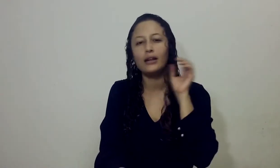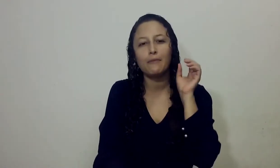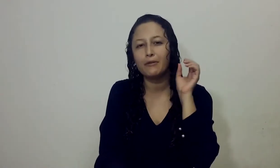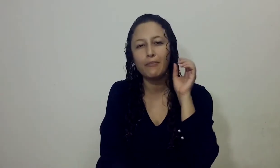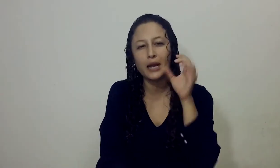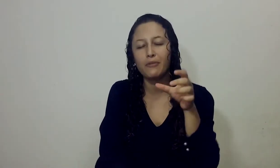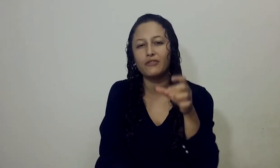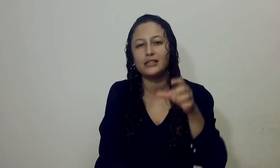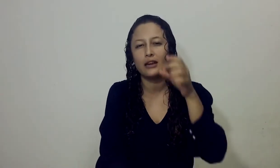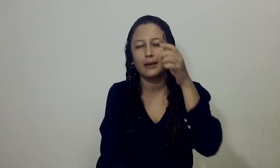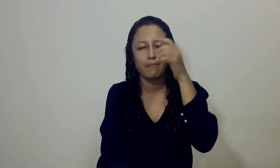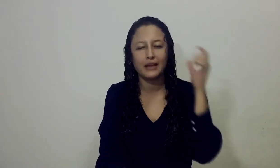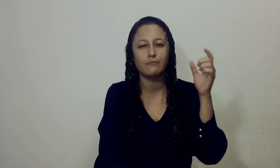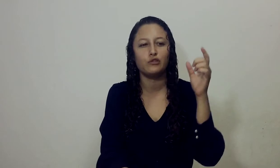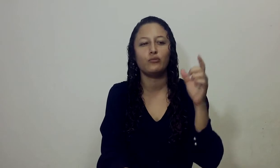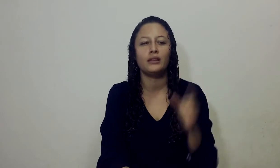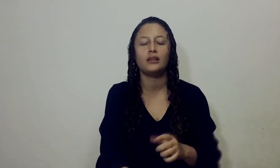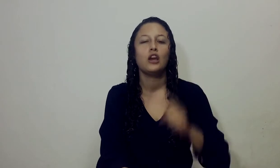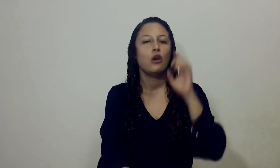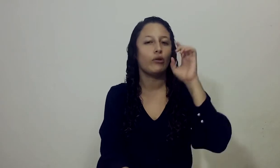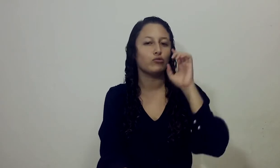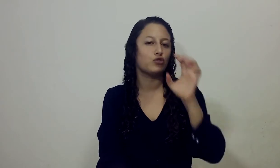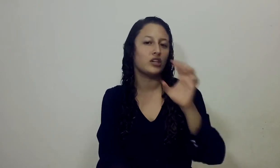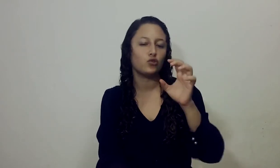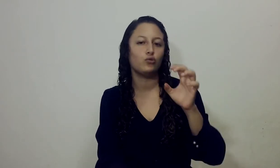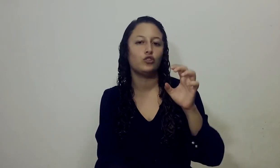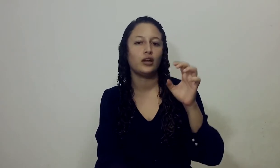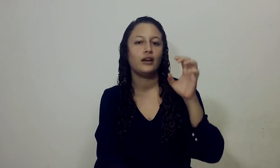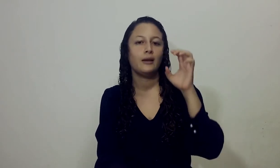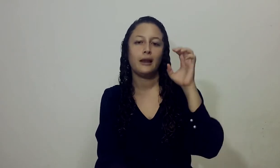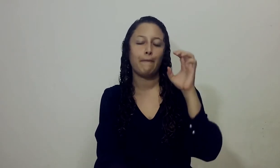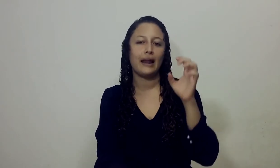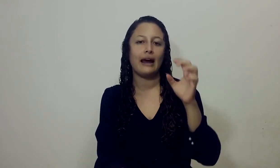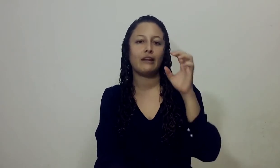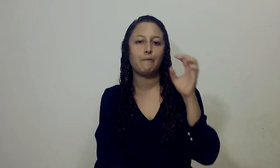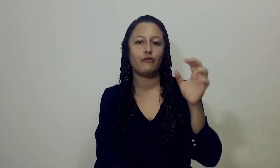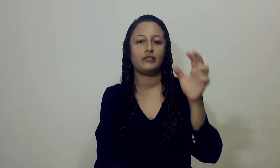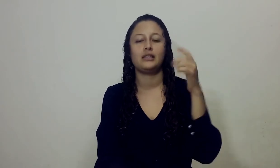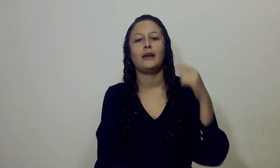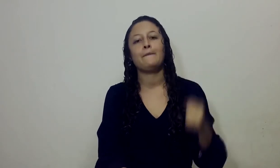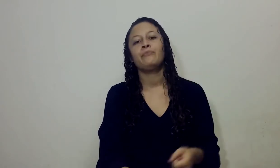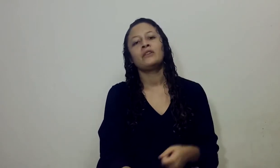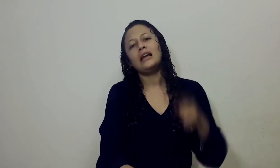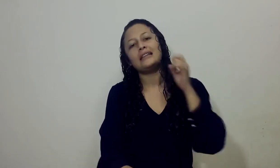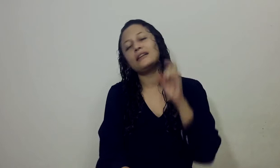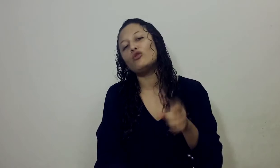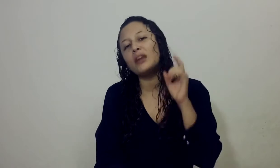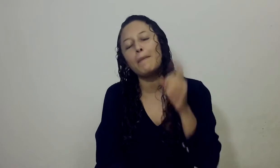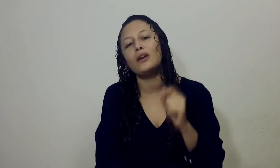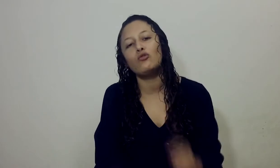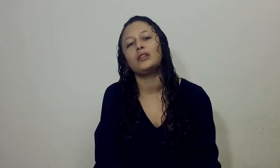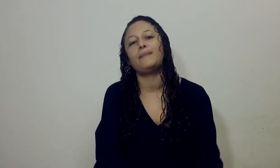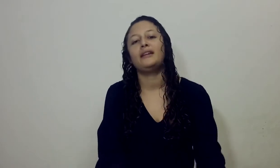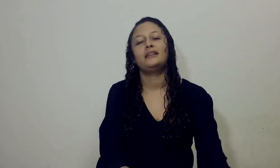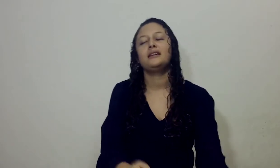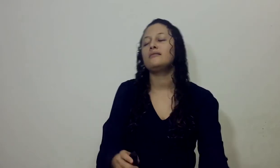la mente? ¿Cuál es la primera profecía que pasa por su mente cuando usted escucha la palabra profecía? Y la segunda